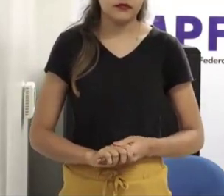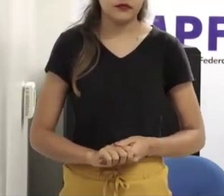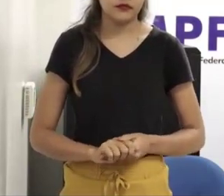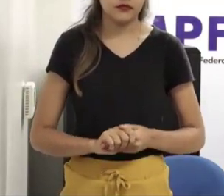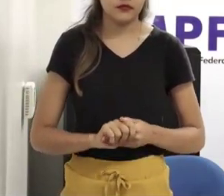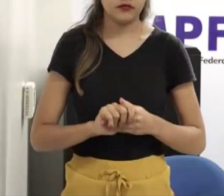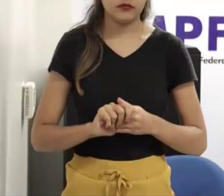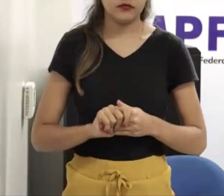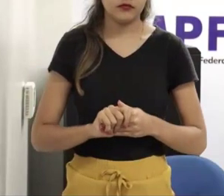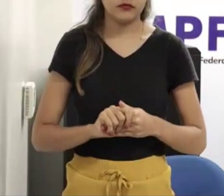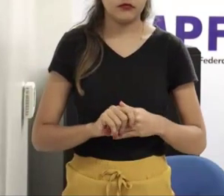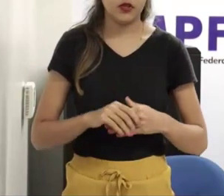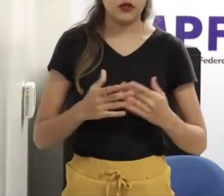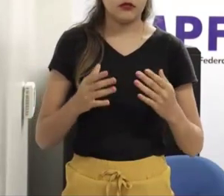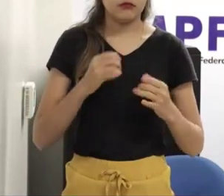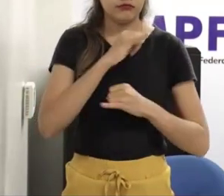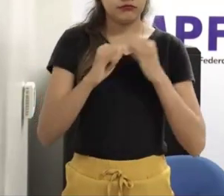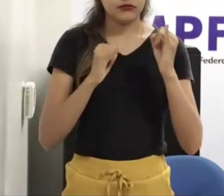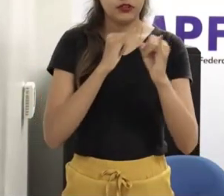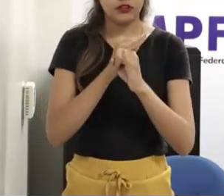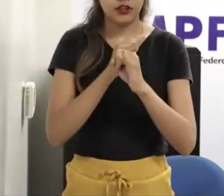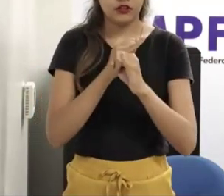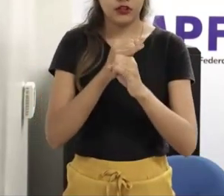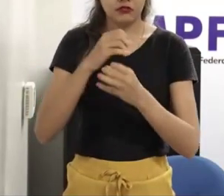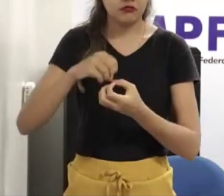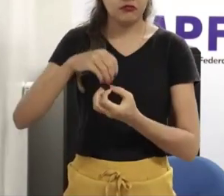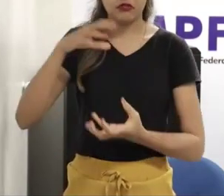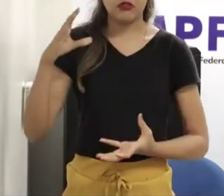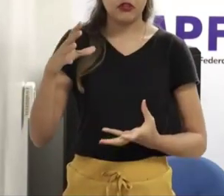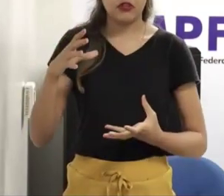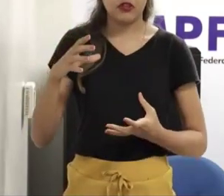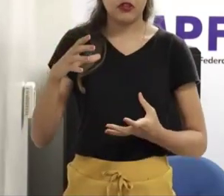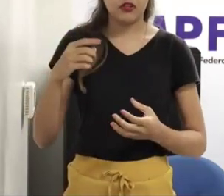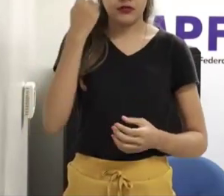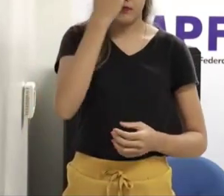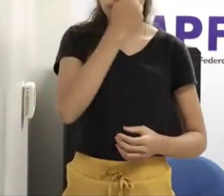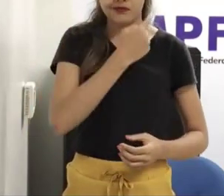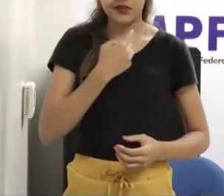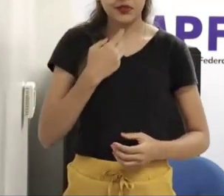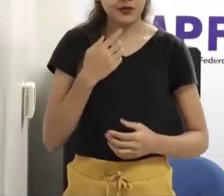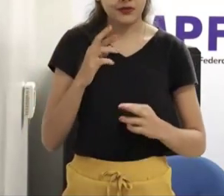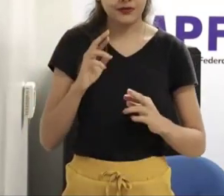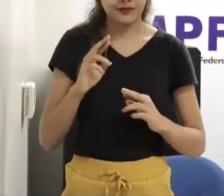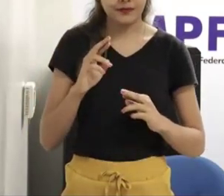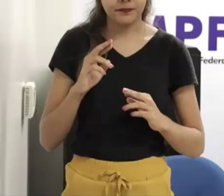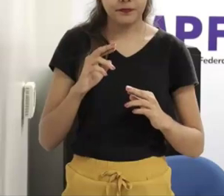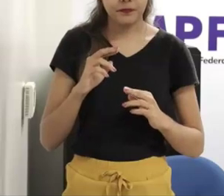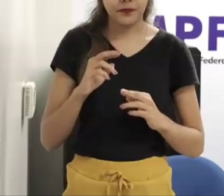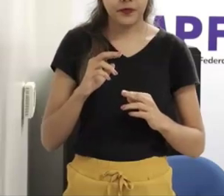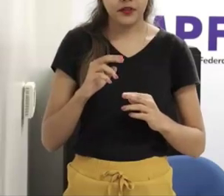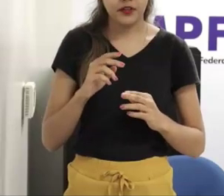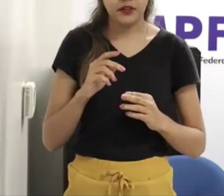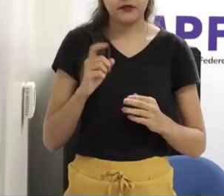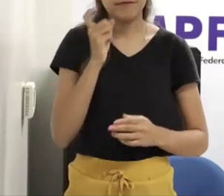deepfake com conhecidos, e daí você faz extorsão com a pessoa, teoricamente, acho que seria um crime